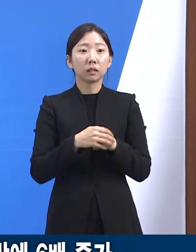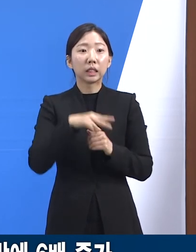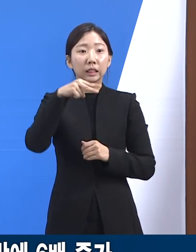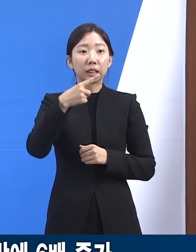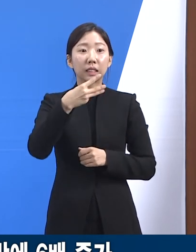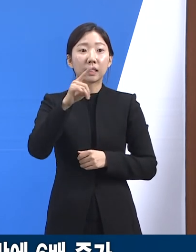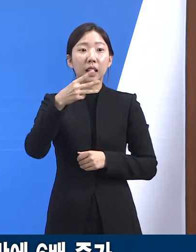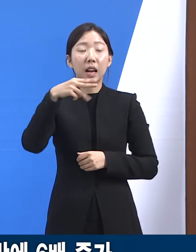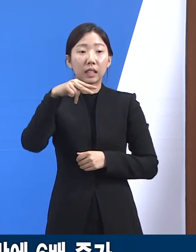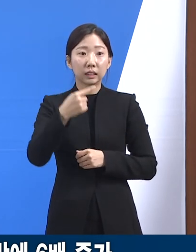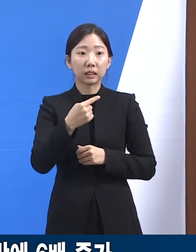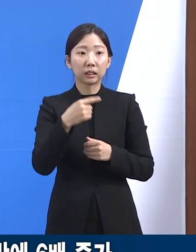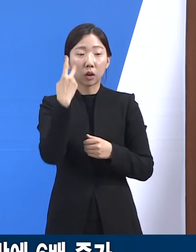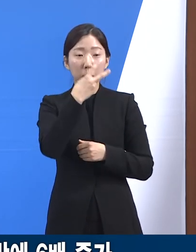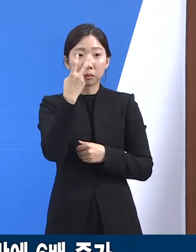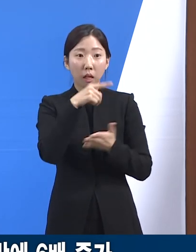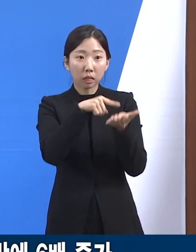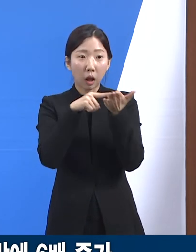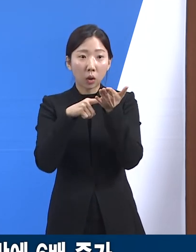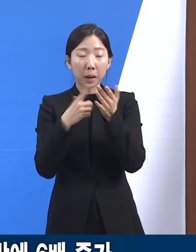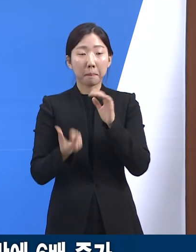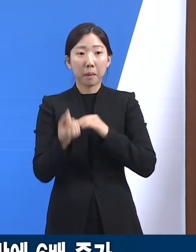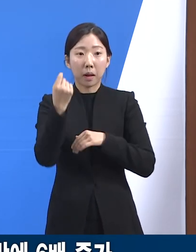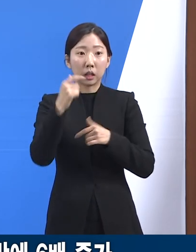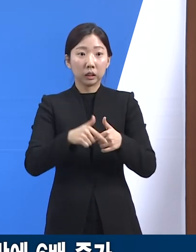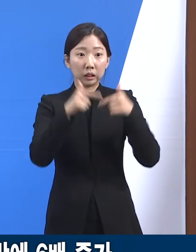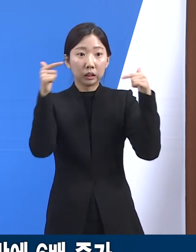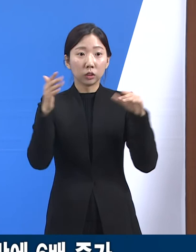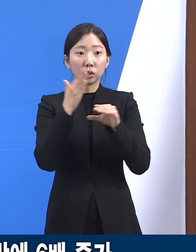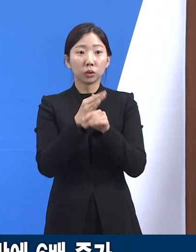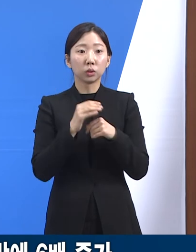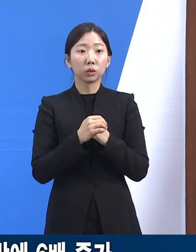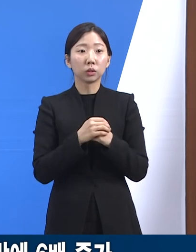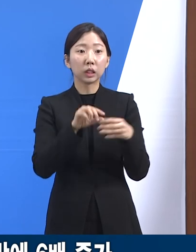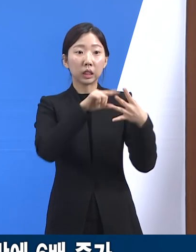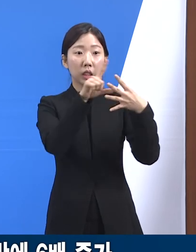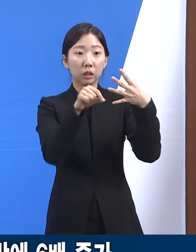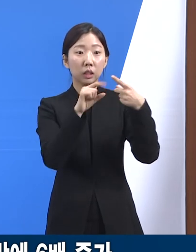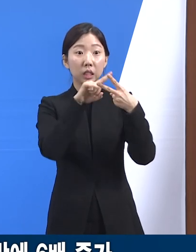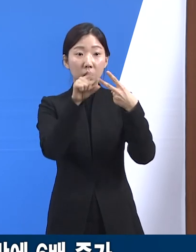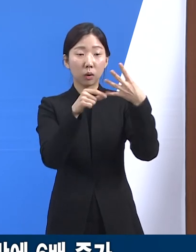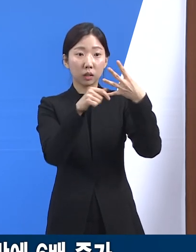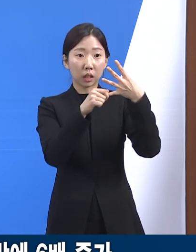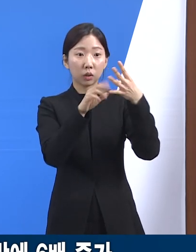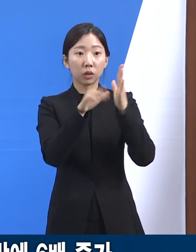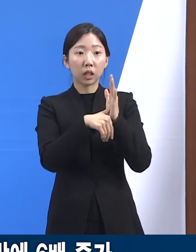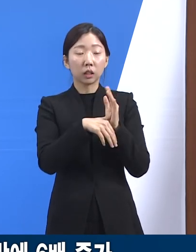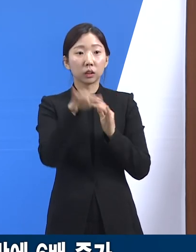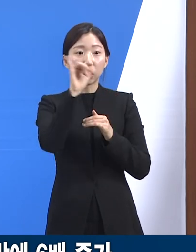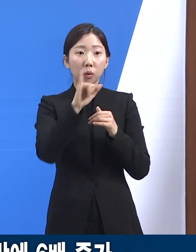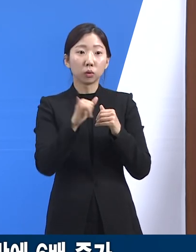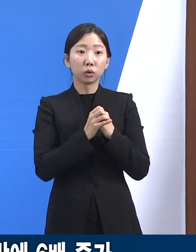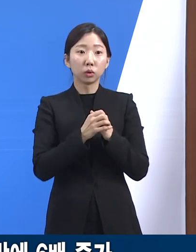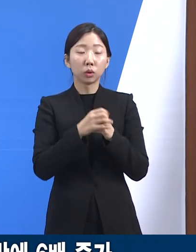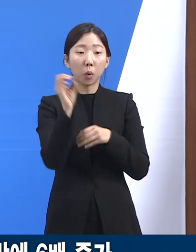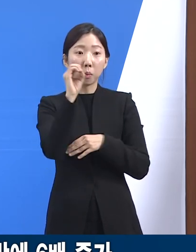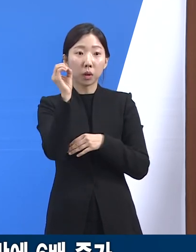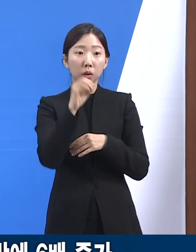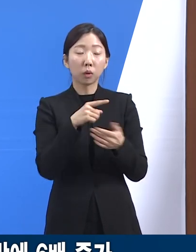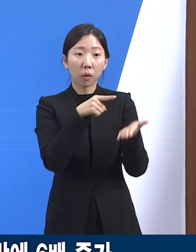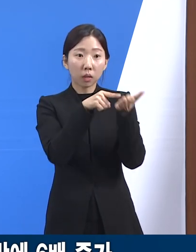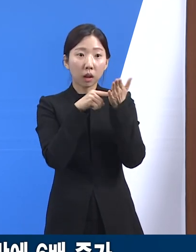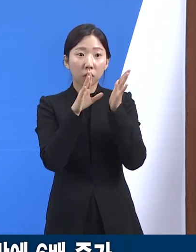오미크론의 검출률이 빠르게 증가하고 있습니다. 지난 2월 4주차 전국 국내 감염 오미크론 변이 검출 사례 중